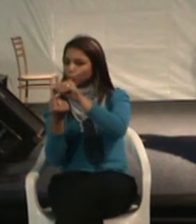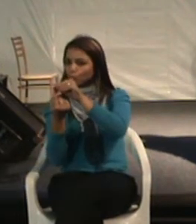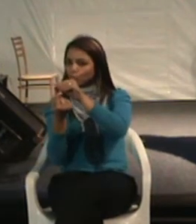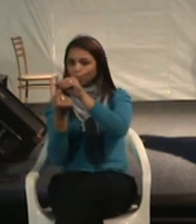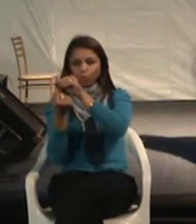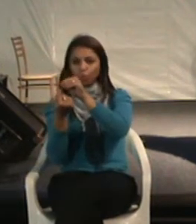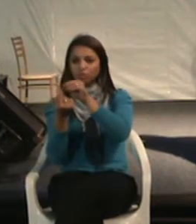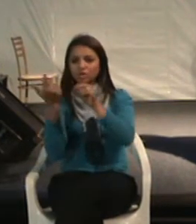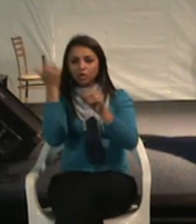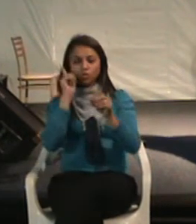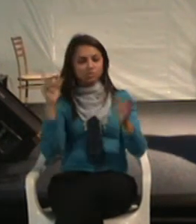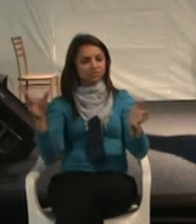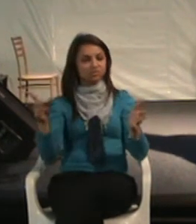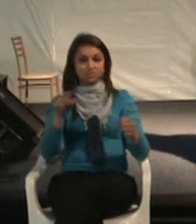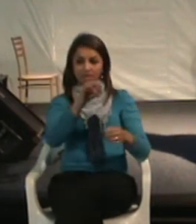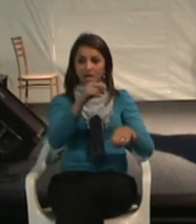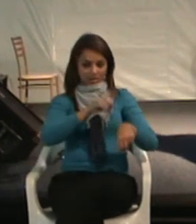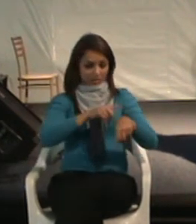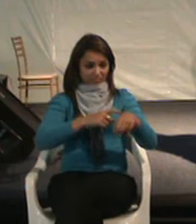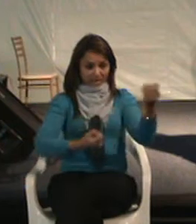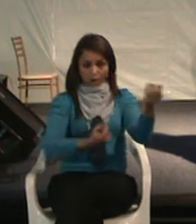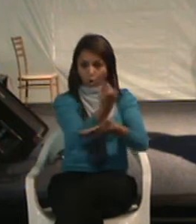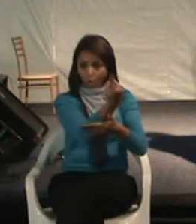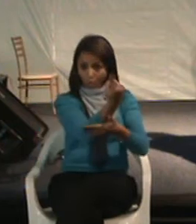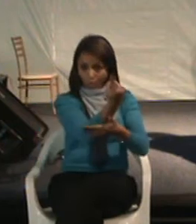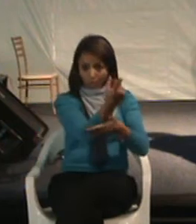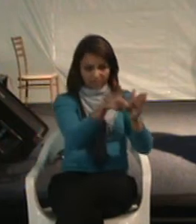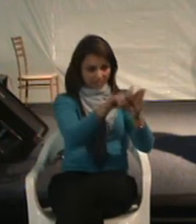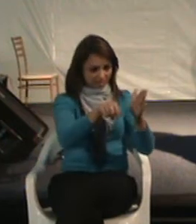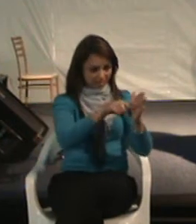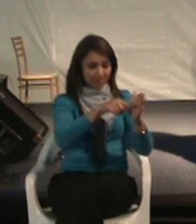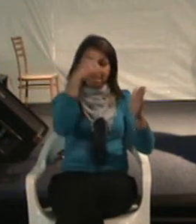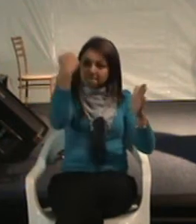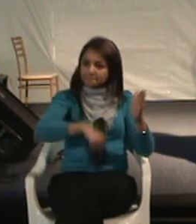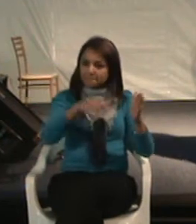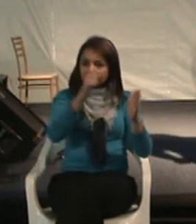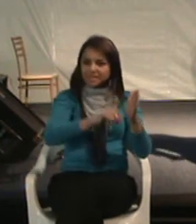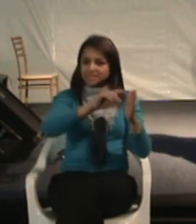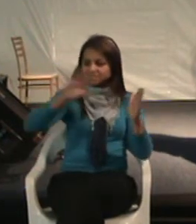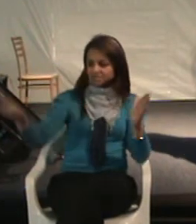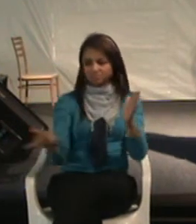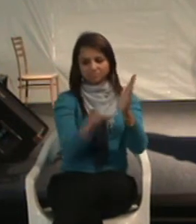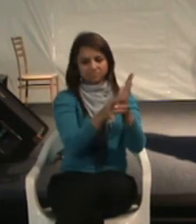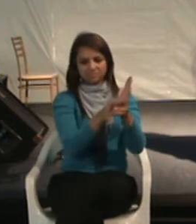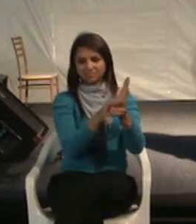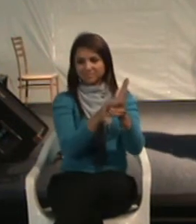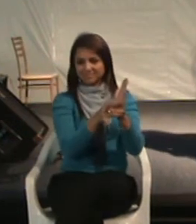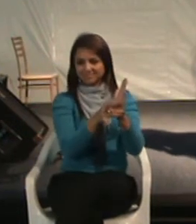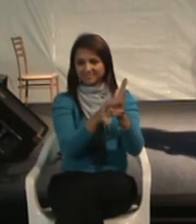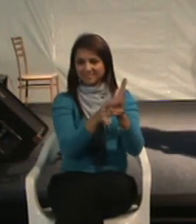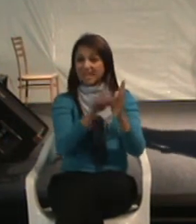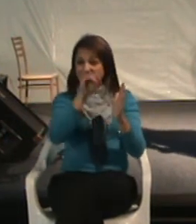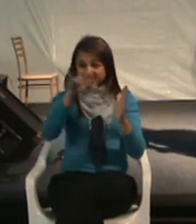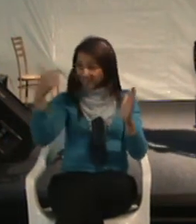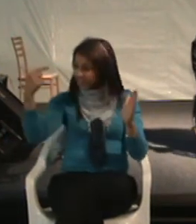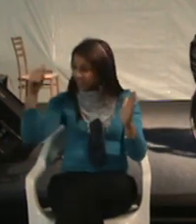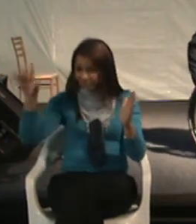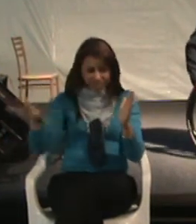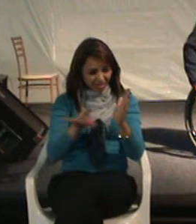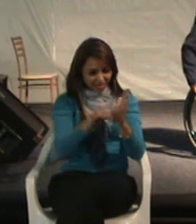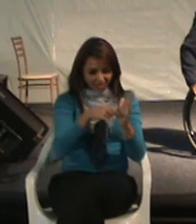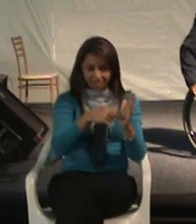no momento de compra, se não tiver nenhuma referência à Convenção Internacional, a Constituição Brasileira, então, ela